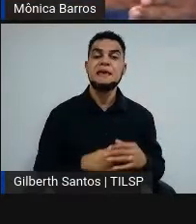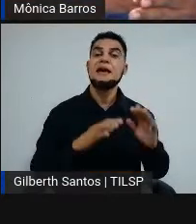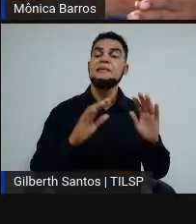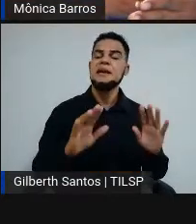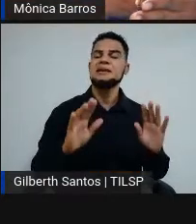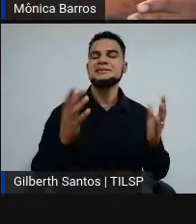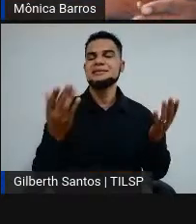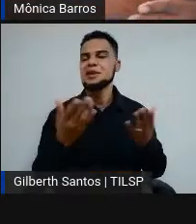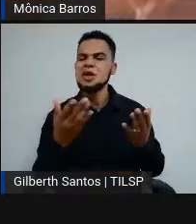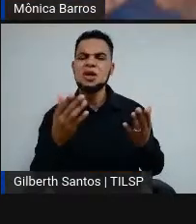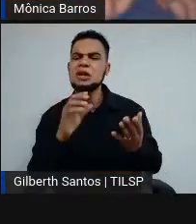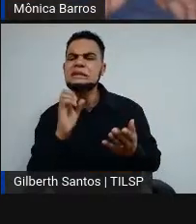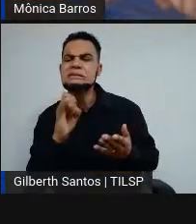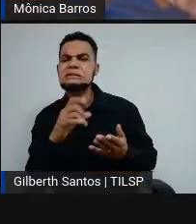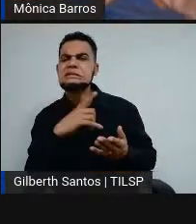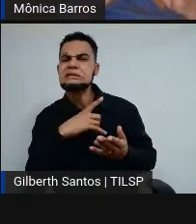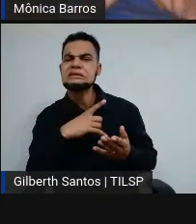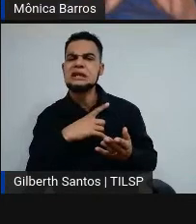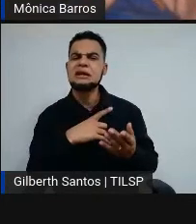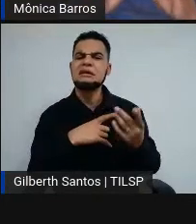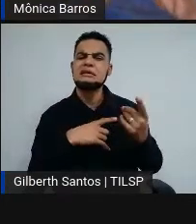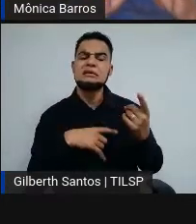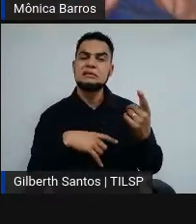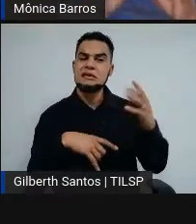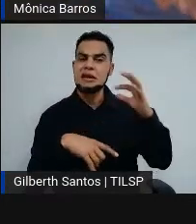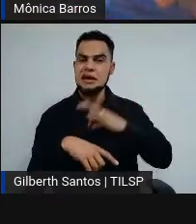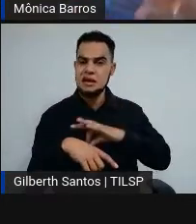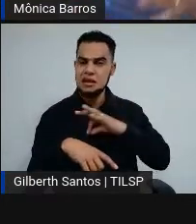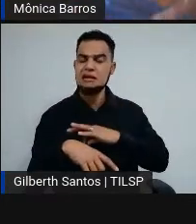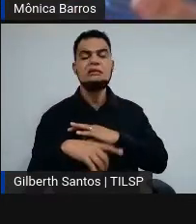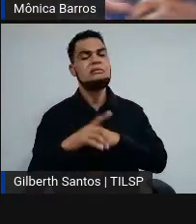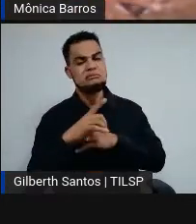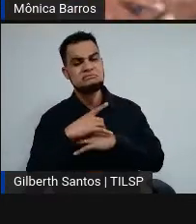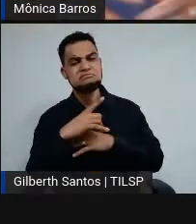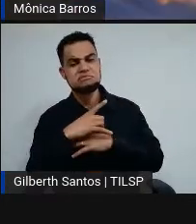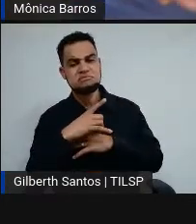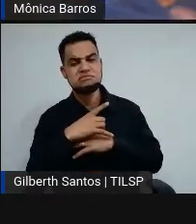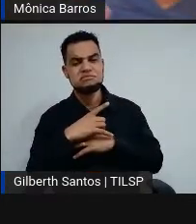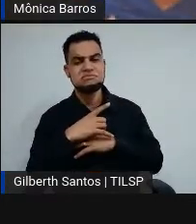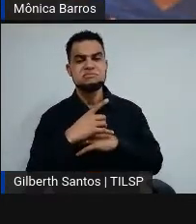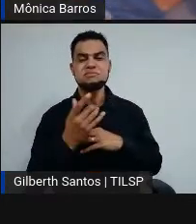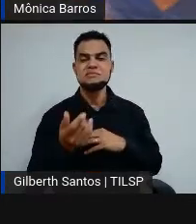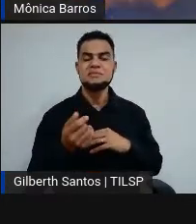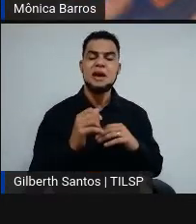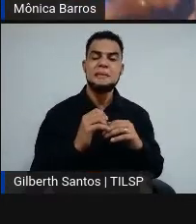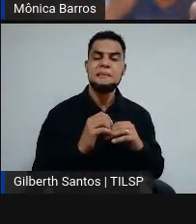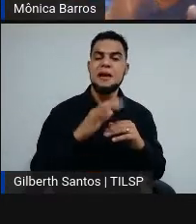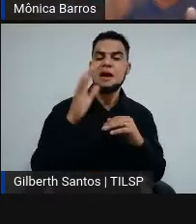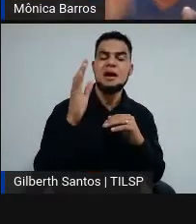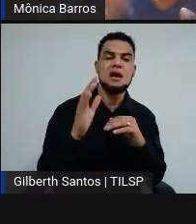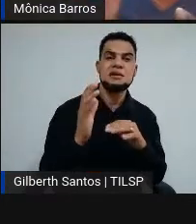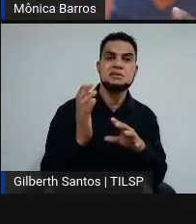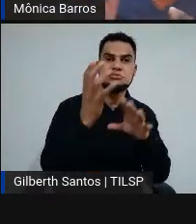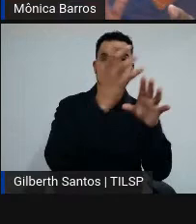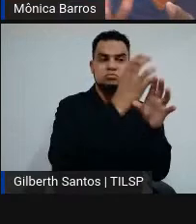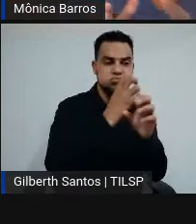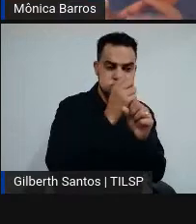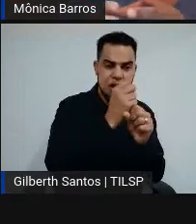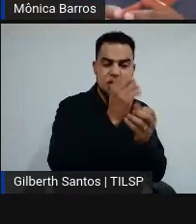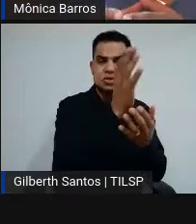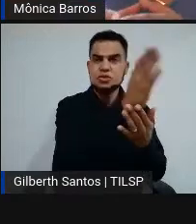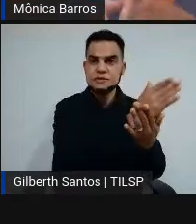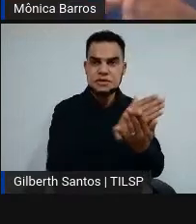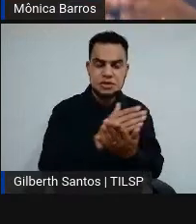per capita, ou seja, individual, na família, depois que pega aquele valor bruto, divide pelos membros da